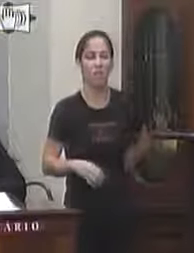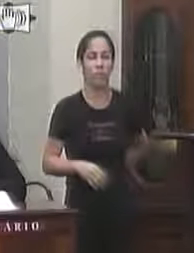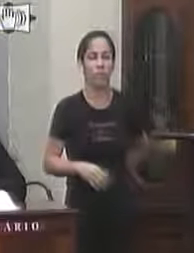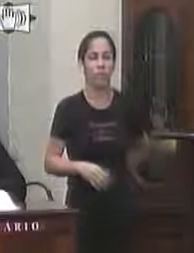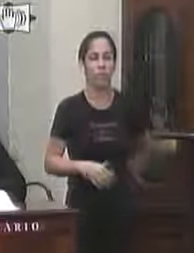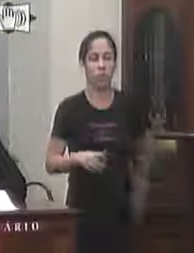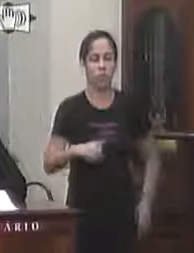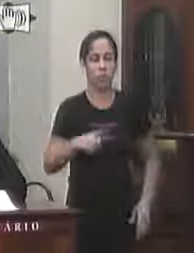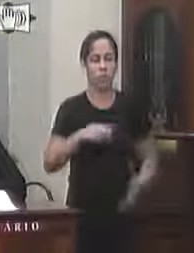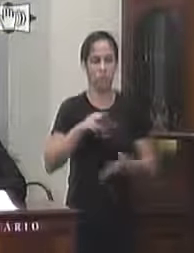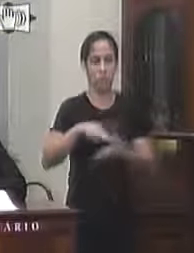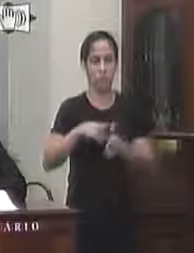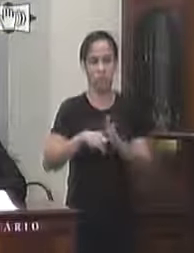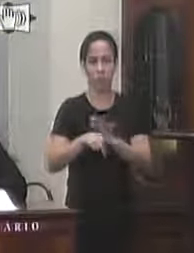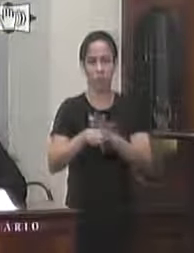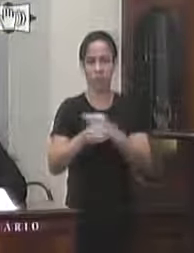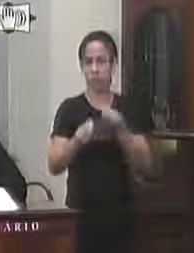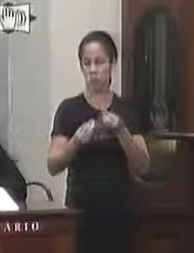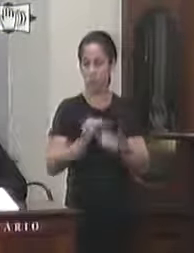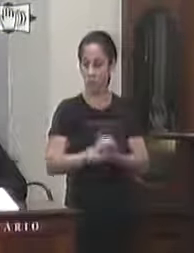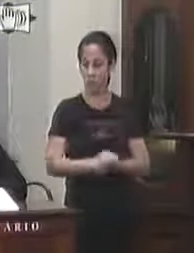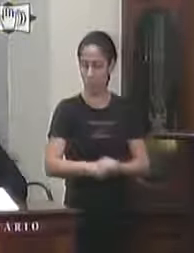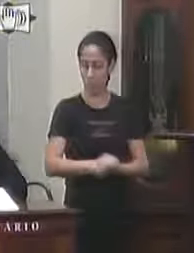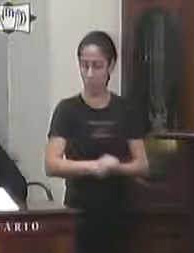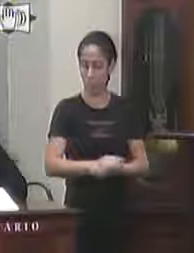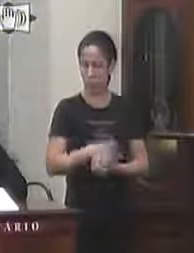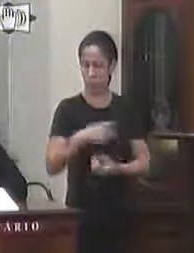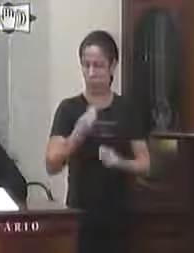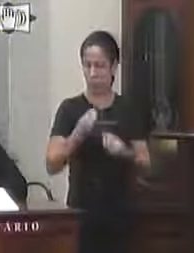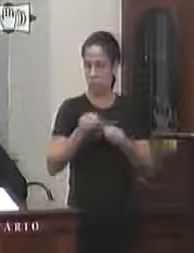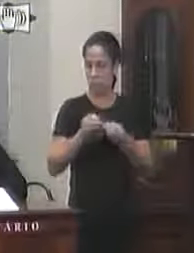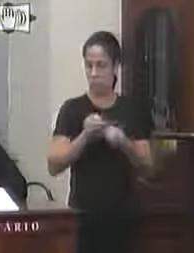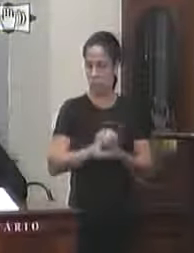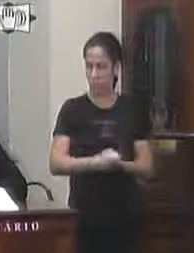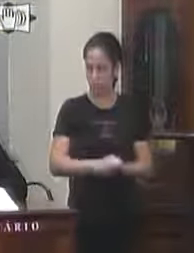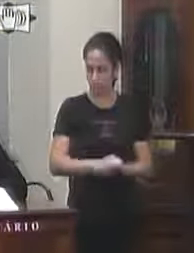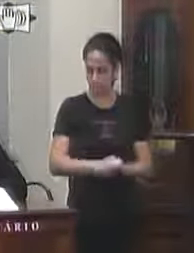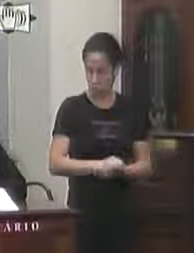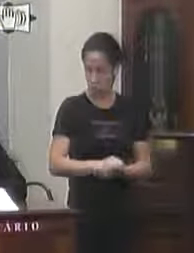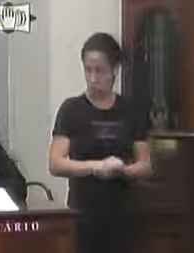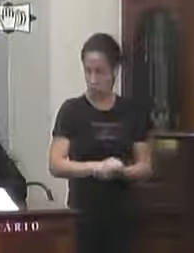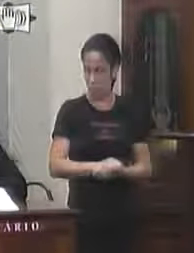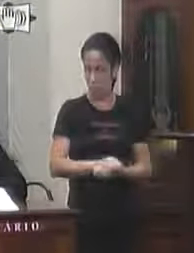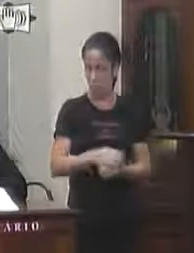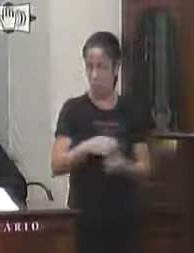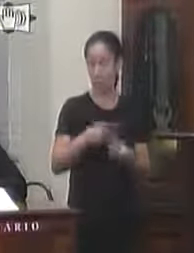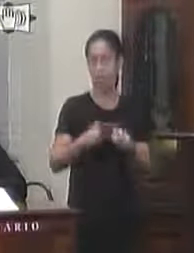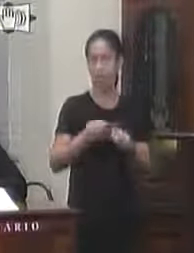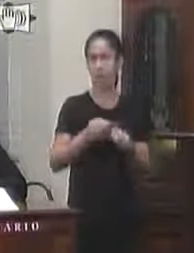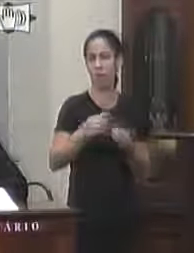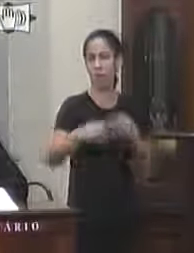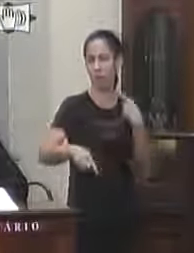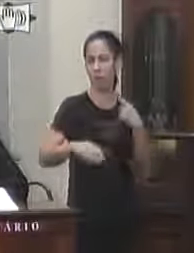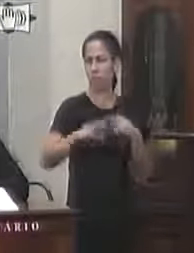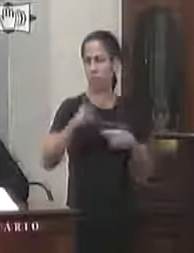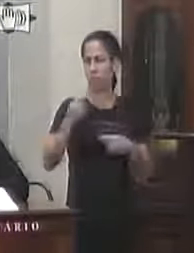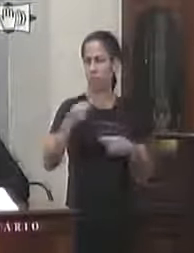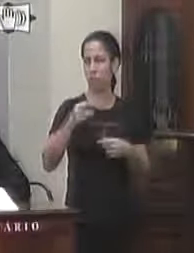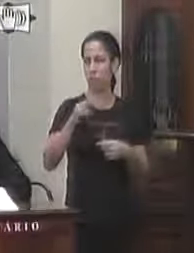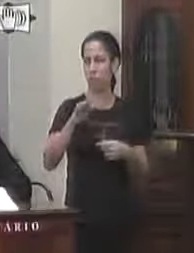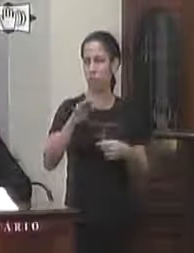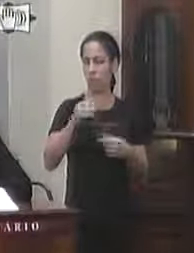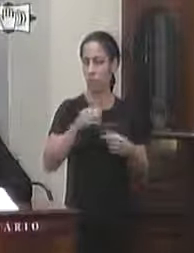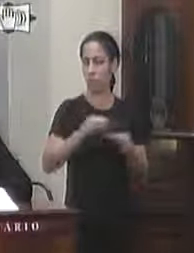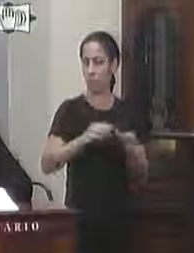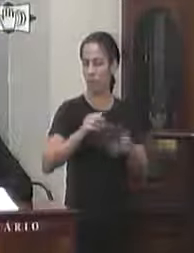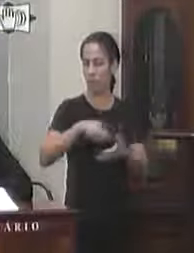recebeu a devida apreciação quanto ao seu aspecto constitucional legal jurídico nos tempos dispostos 52 do artigo 265 do regime interno merecendo a rejeição total do veto analisando o